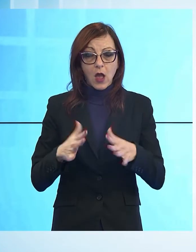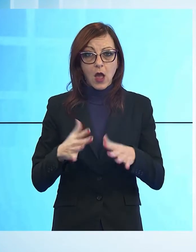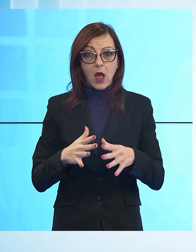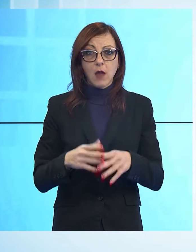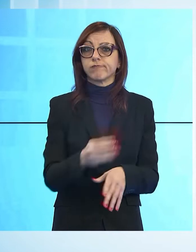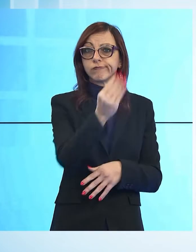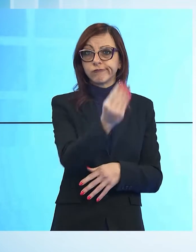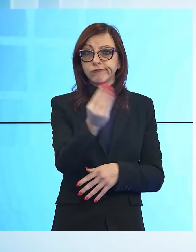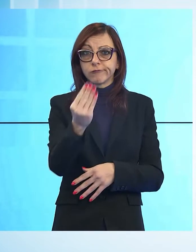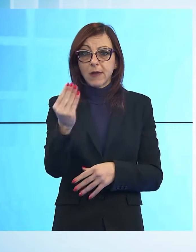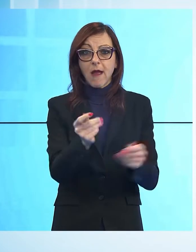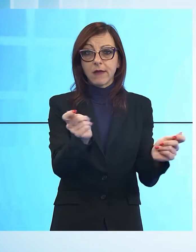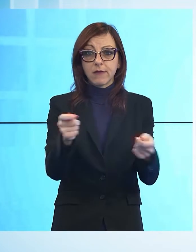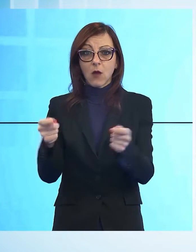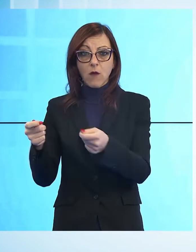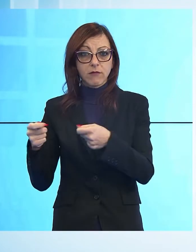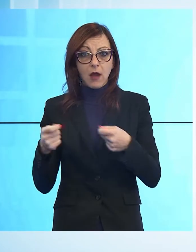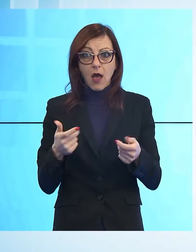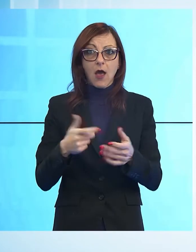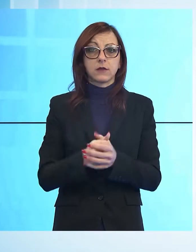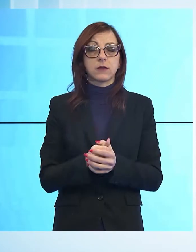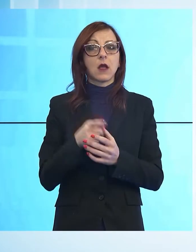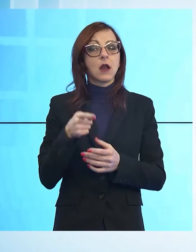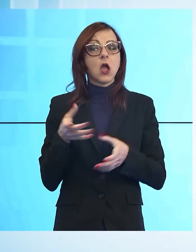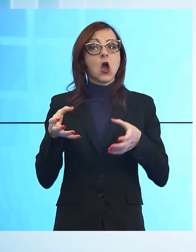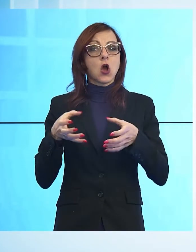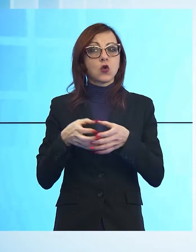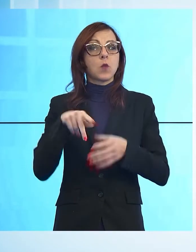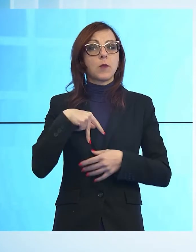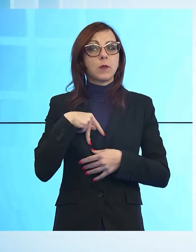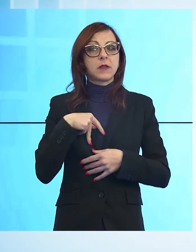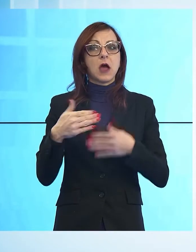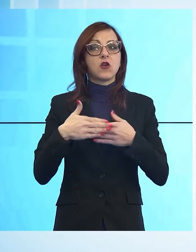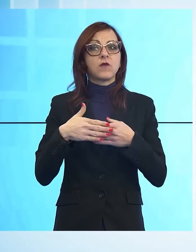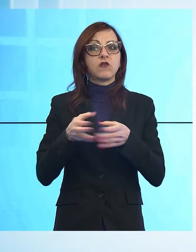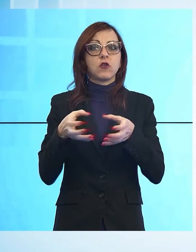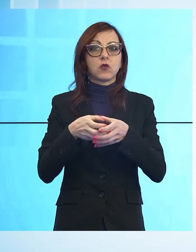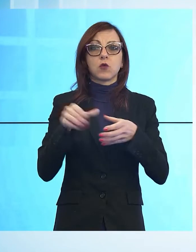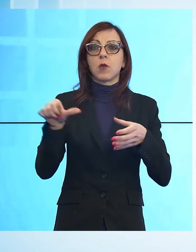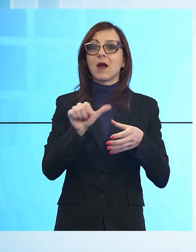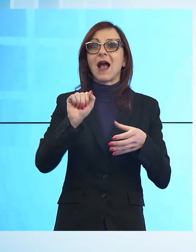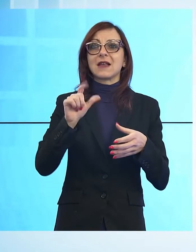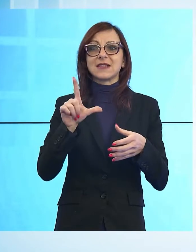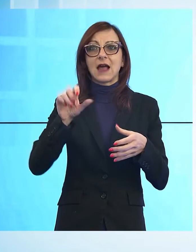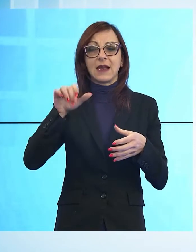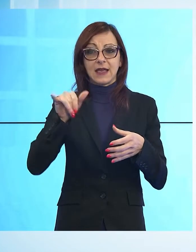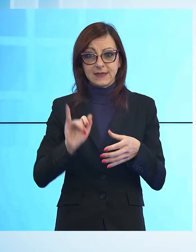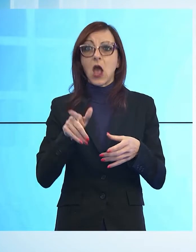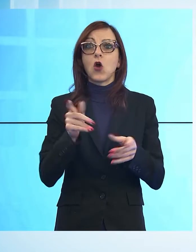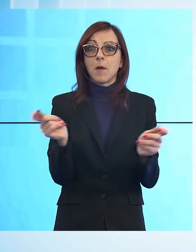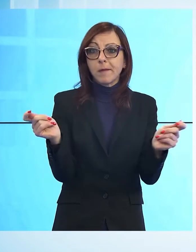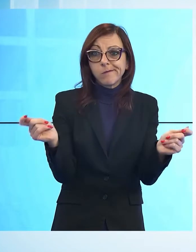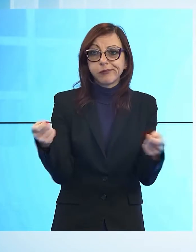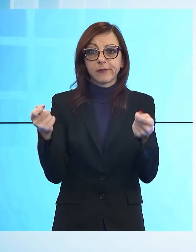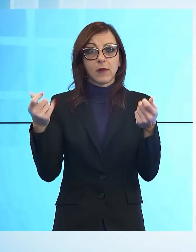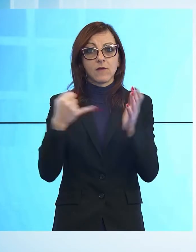beni di un'organizzazione criminale considerata vicino al clan dei casalesi, adesso è scattata la vera e propria confisca di